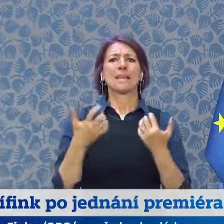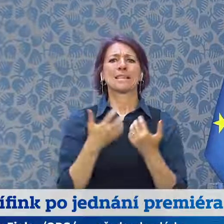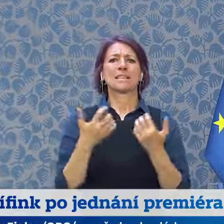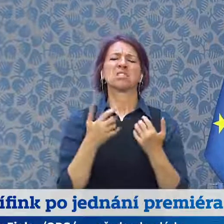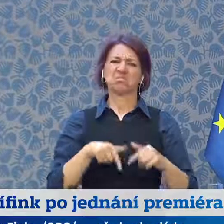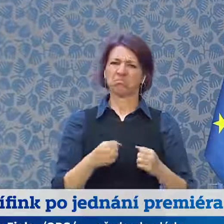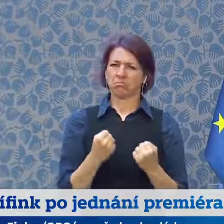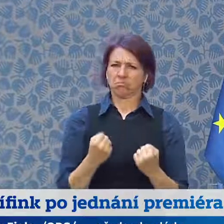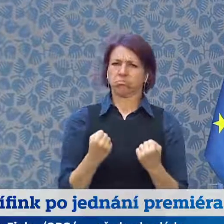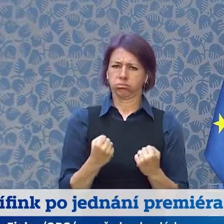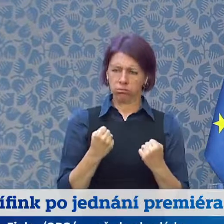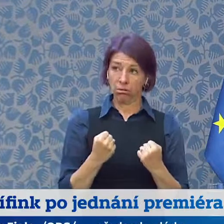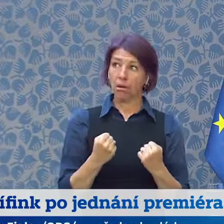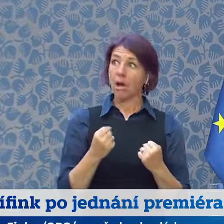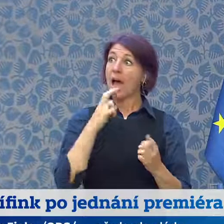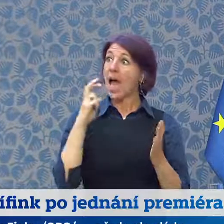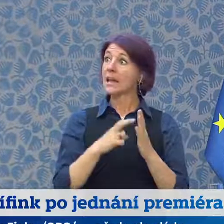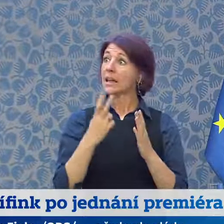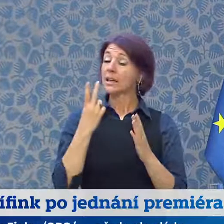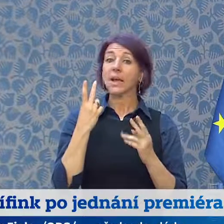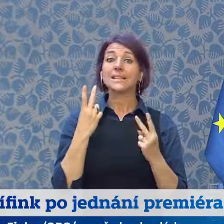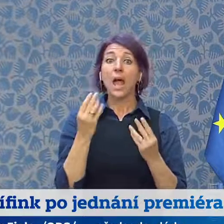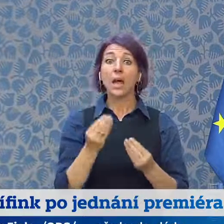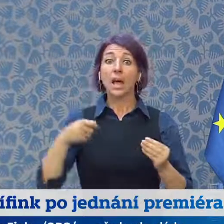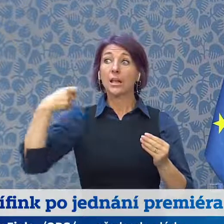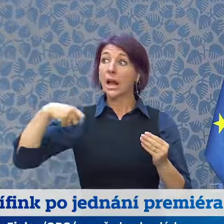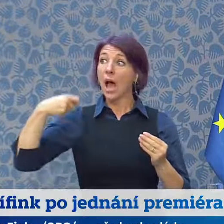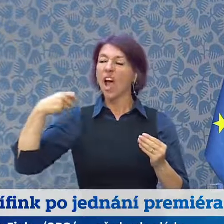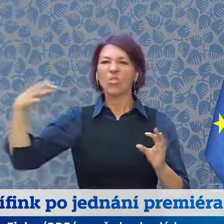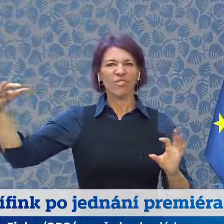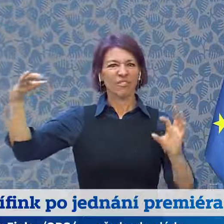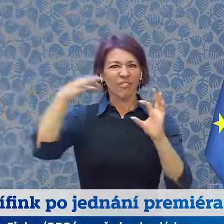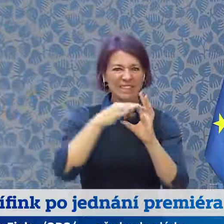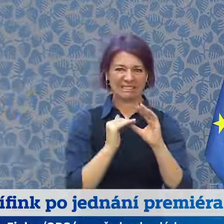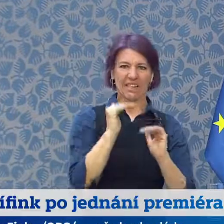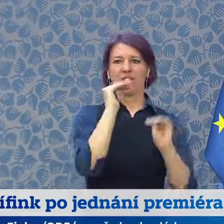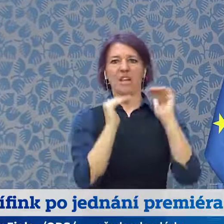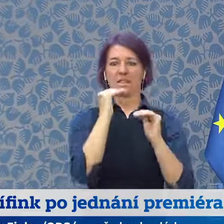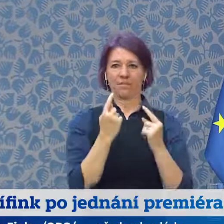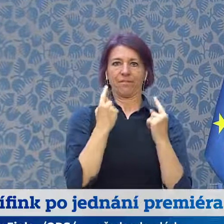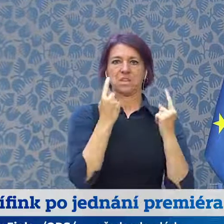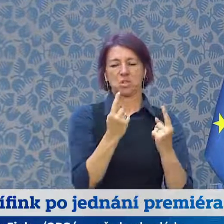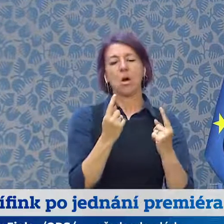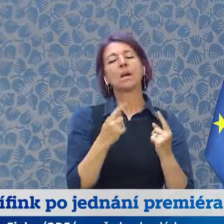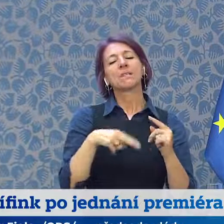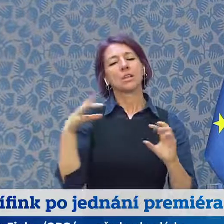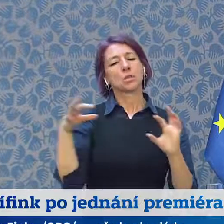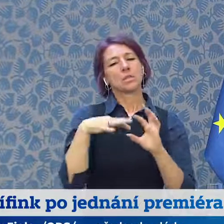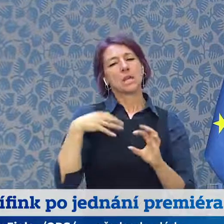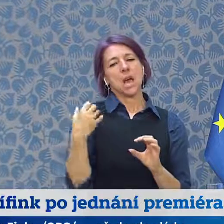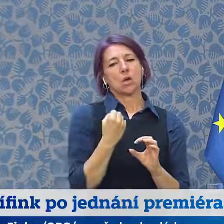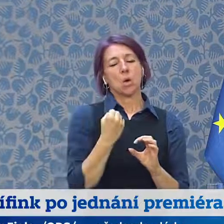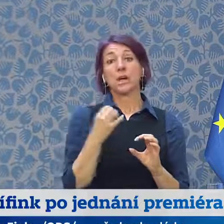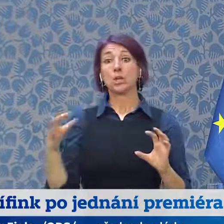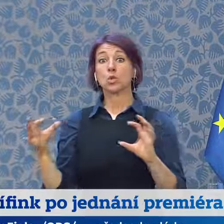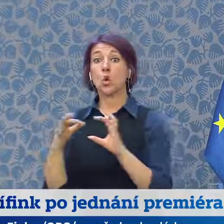nahoru ceny energii a samozřejmě další ceny, tak ten dopad na nás je takový a s tím, jestli máme euro nebo